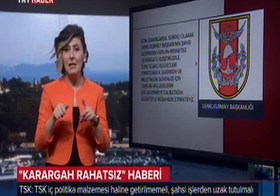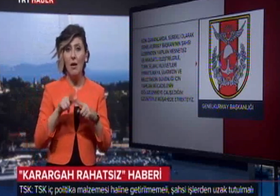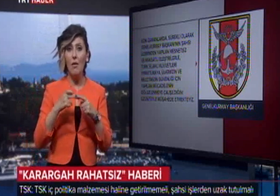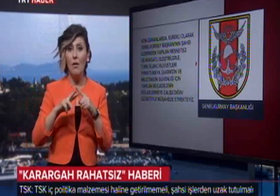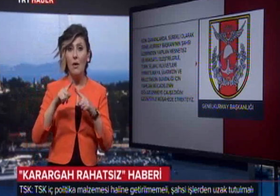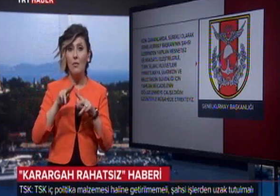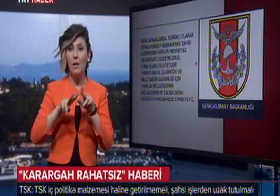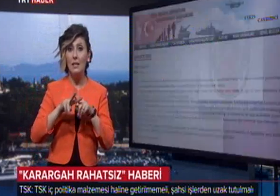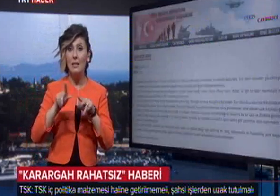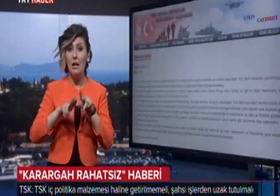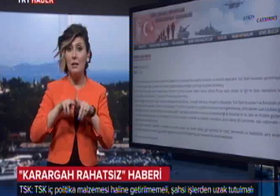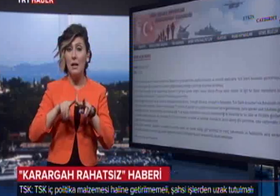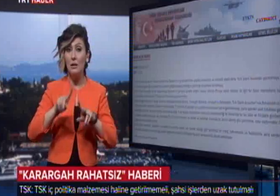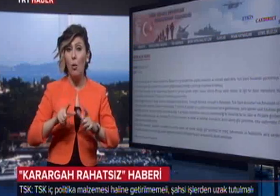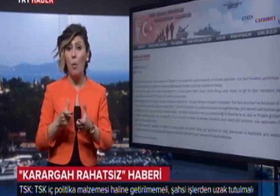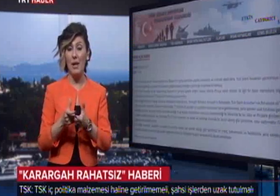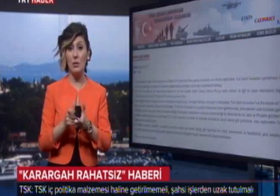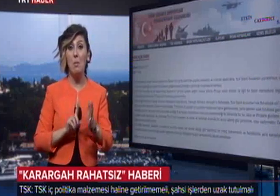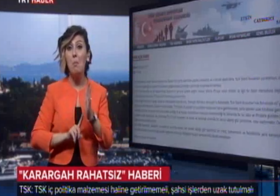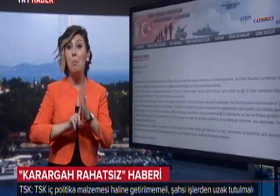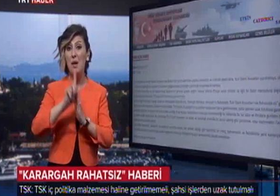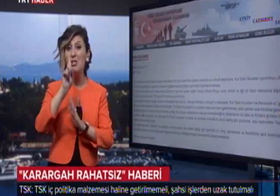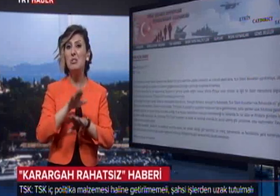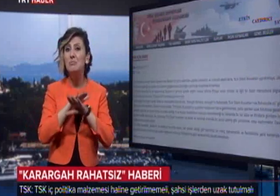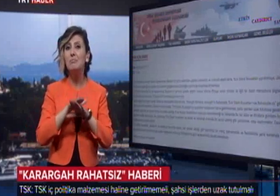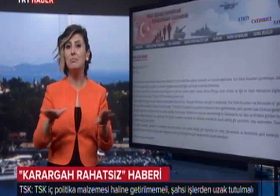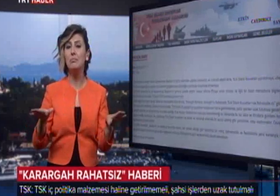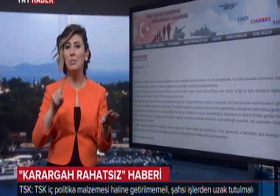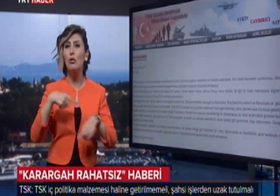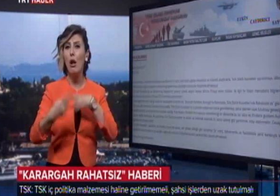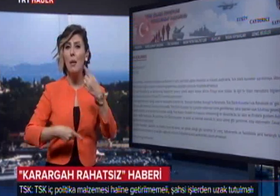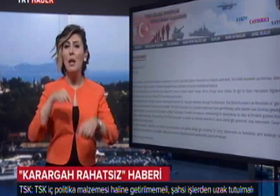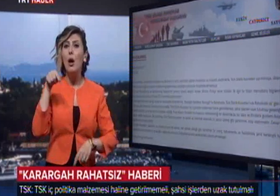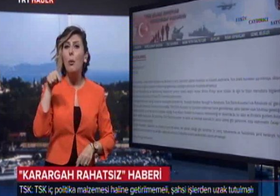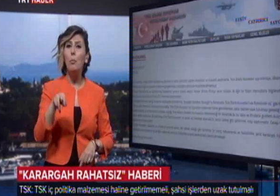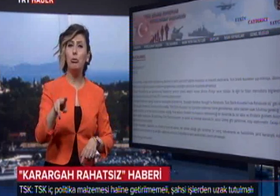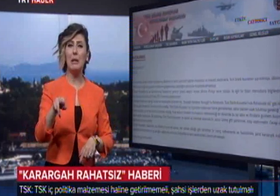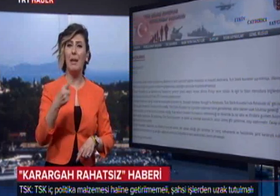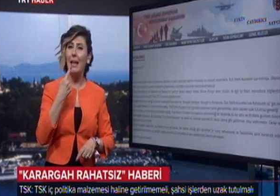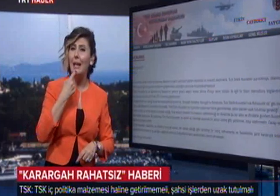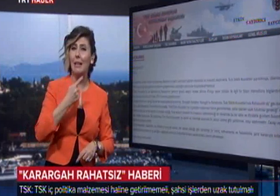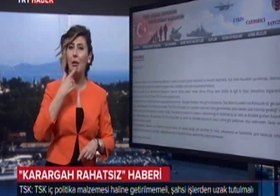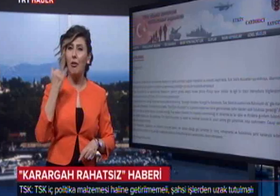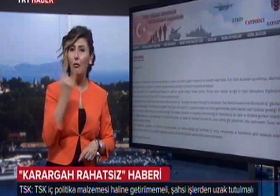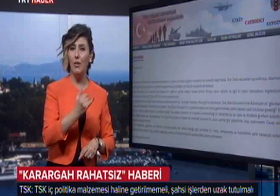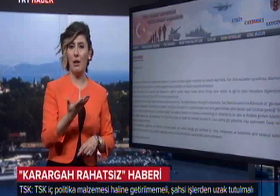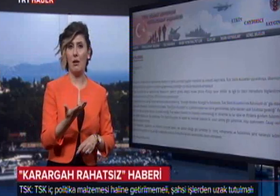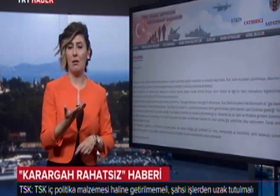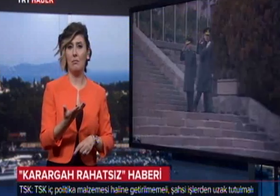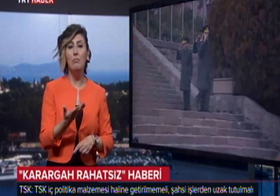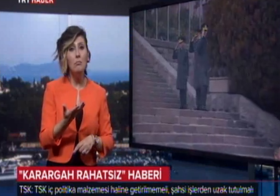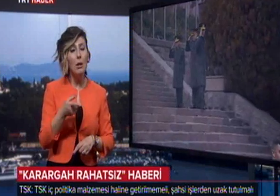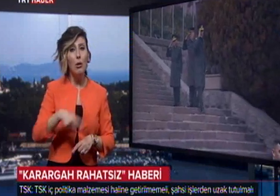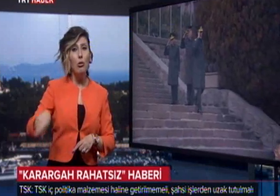açıklamasında Fırat Kalkanı Harekatı'nın başarıyla tamamlandığı bir dönemde bu tür iddia ve iftiralarla